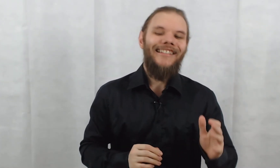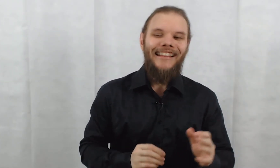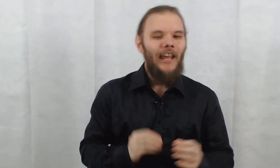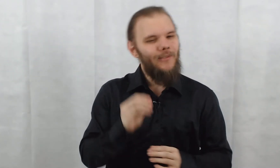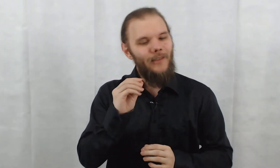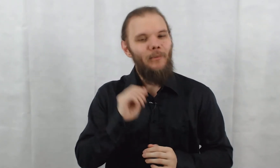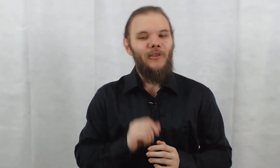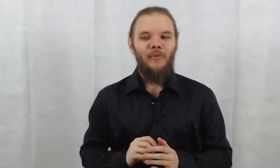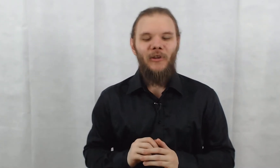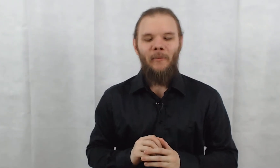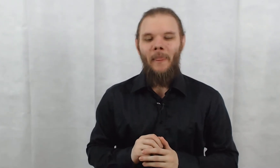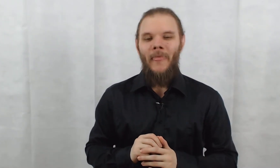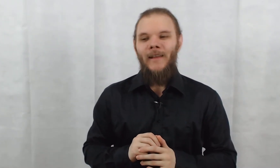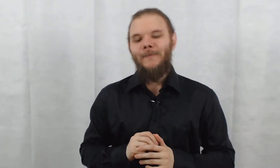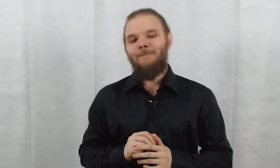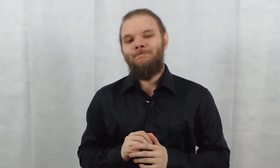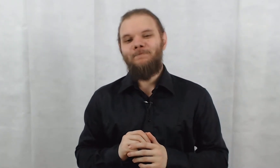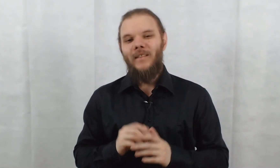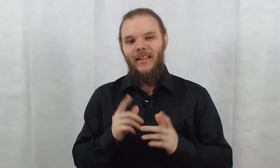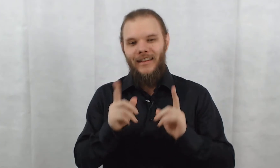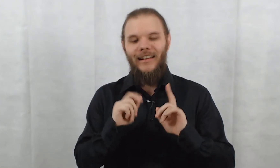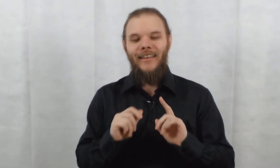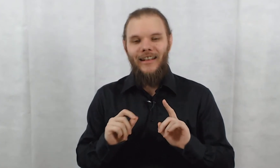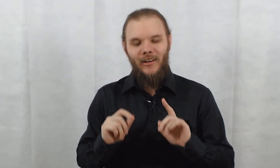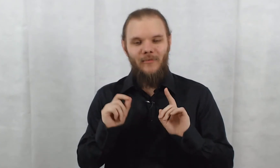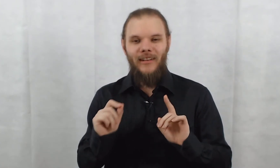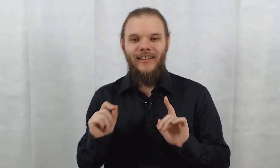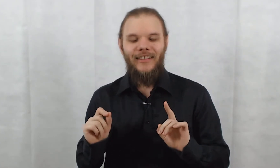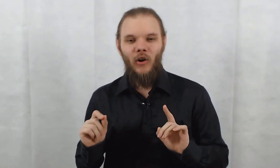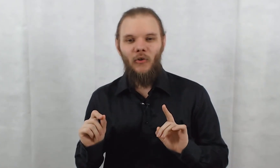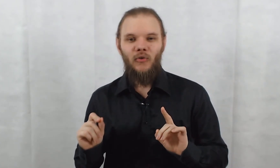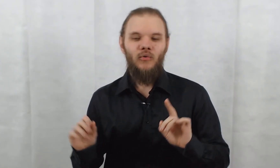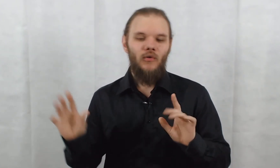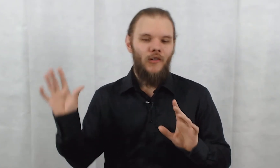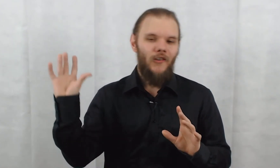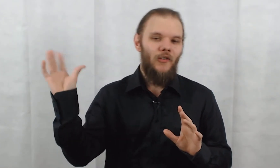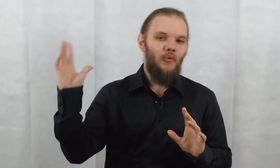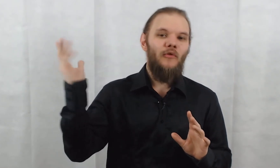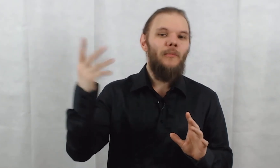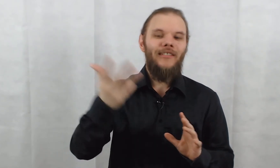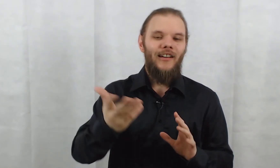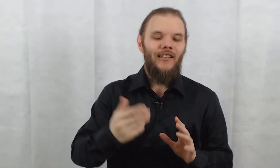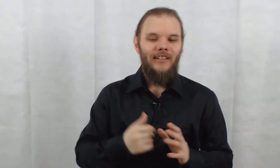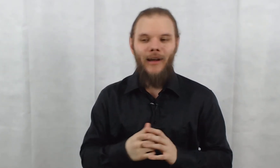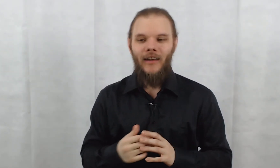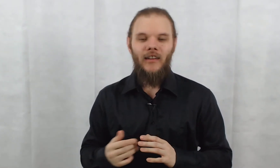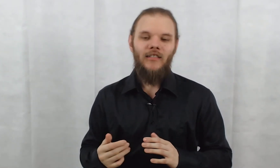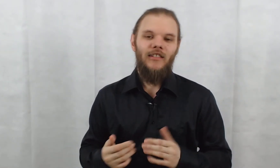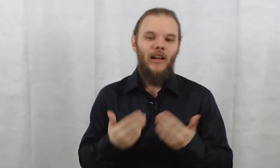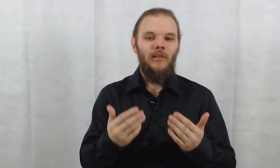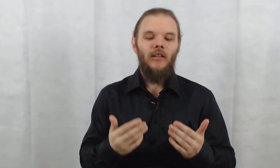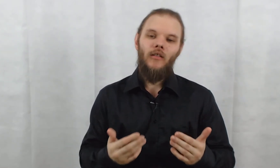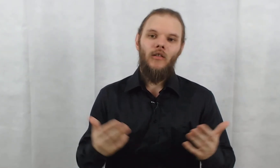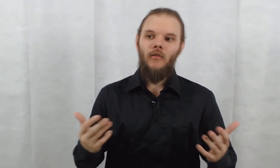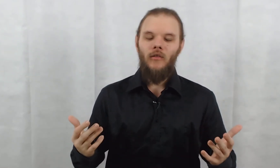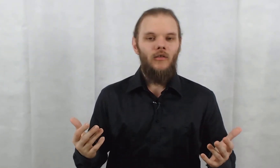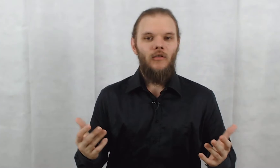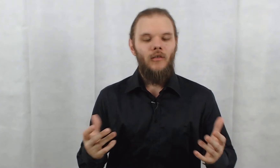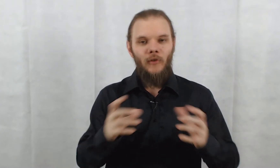détail, mais ce n'était pas top top. Et là, il y a la séquence où le nouveau médecin débarque et dit à Abby « votre